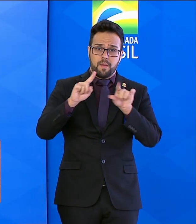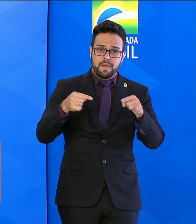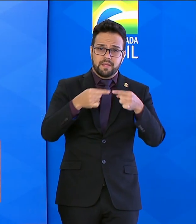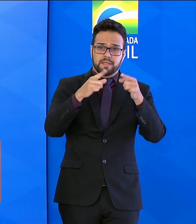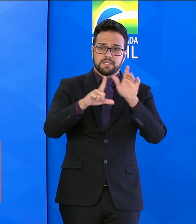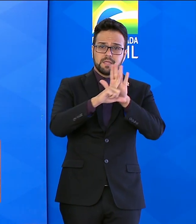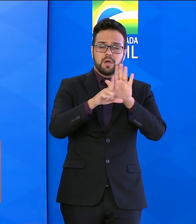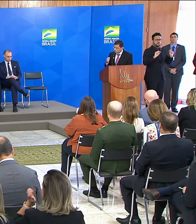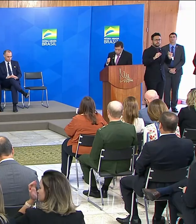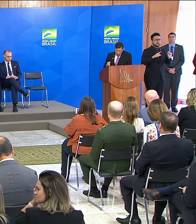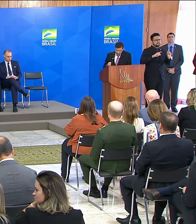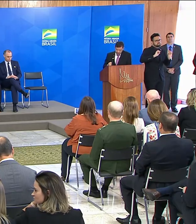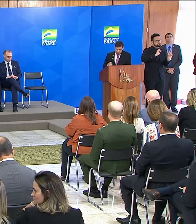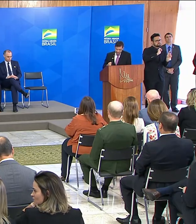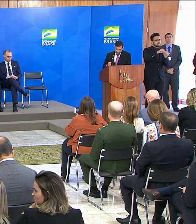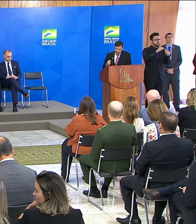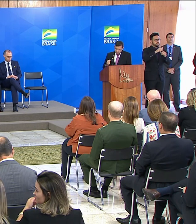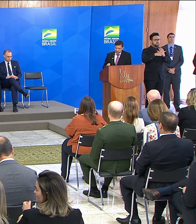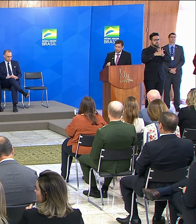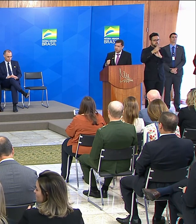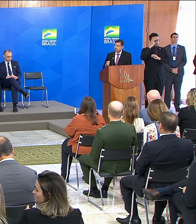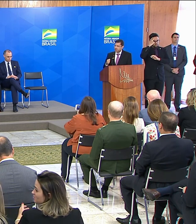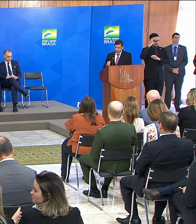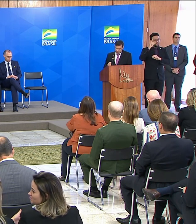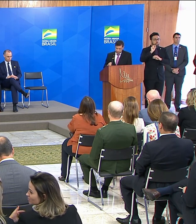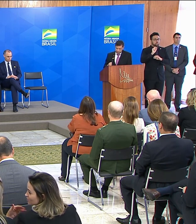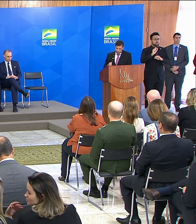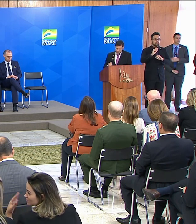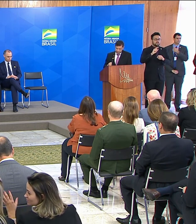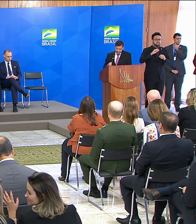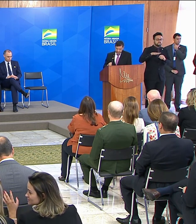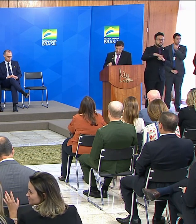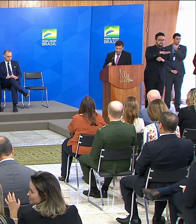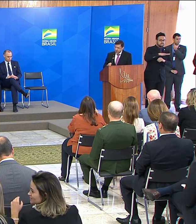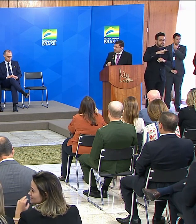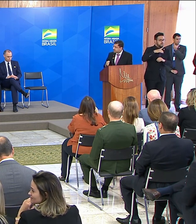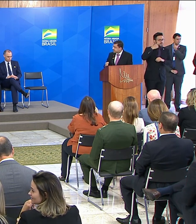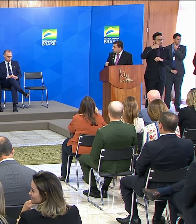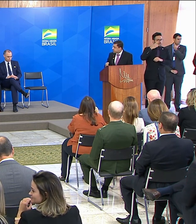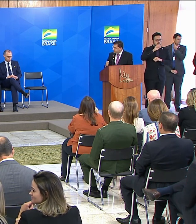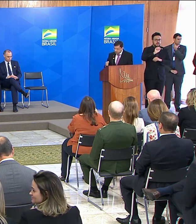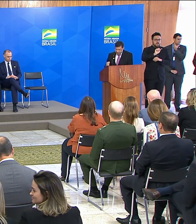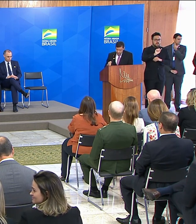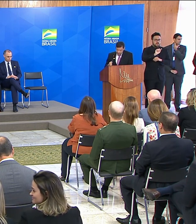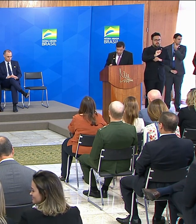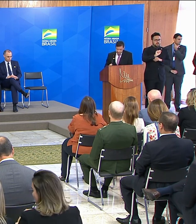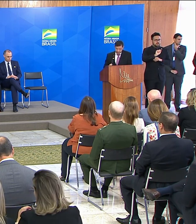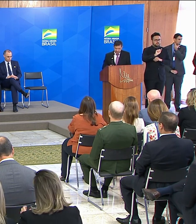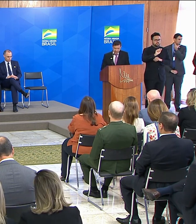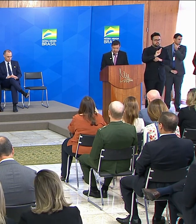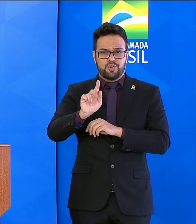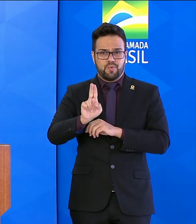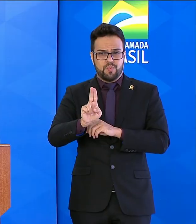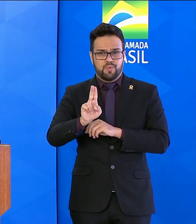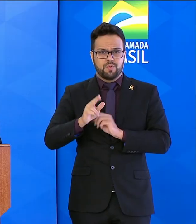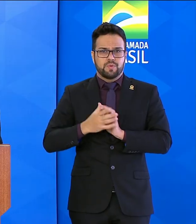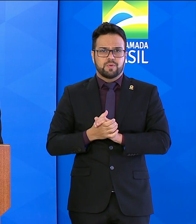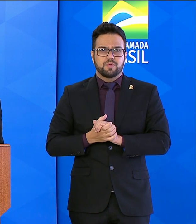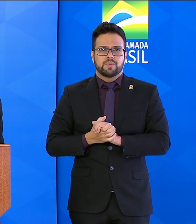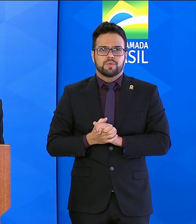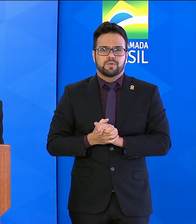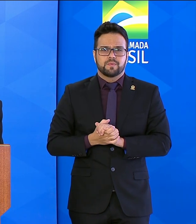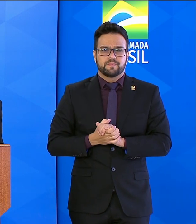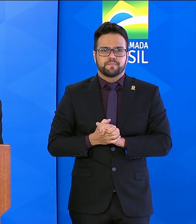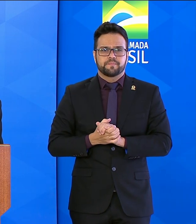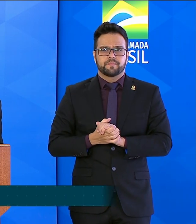refinanciar dívidas mude a relação do Estado com o contribuinte. É uma verdadeira mudança de paradigma de uma relação